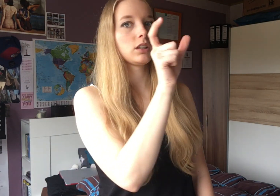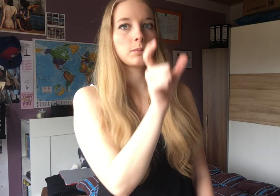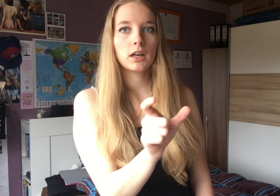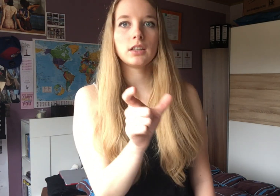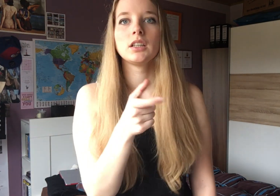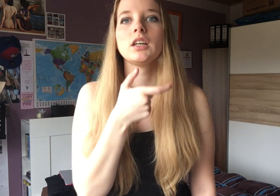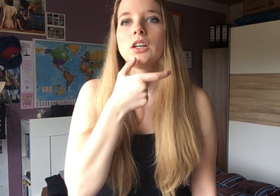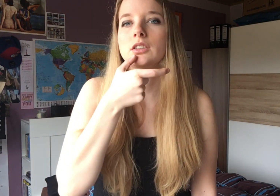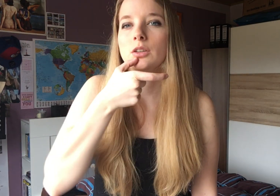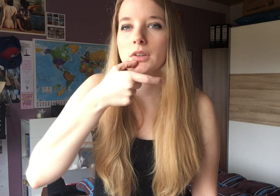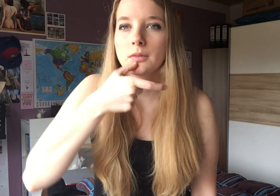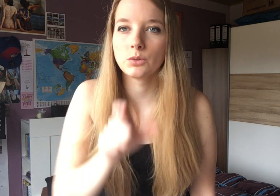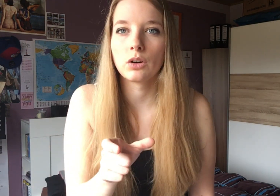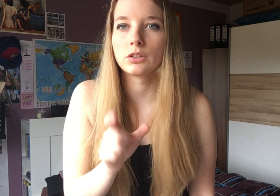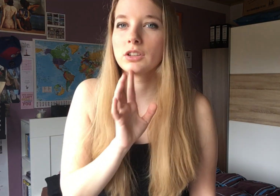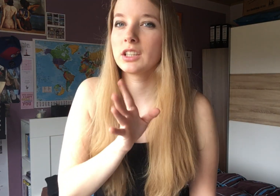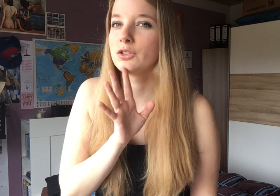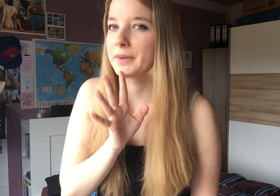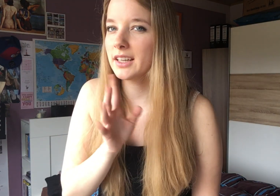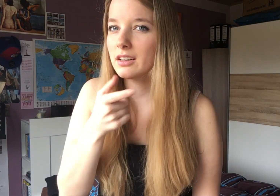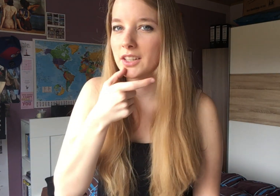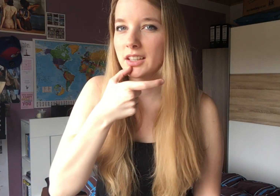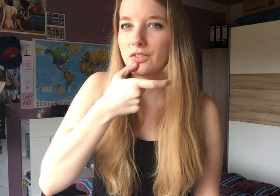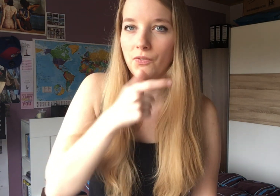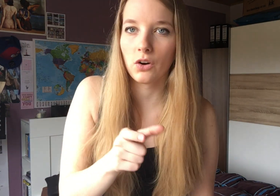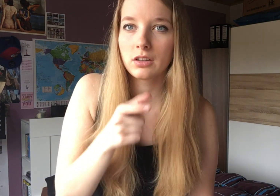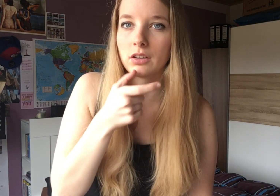Wort immer halt und das kommt dann immer so raus. Also das heißt Sprechen, aber das heißt Worte.